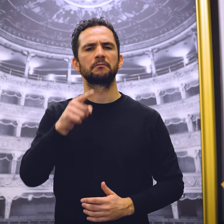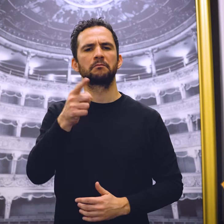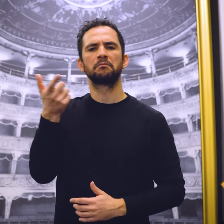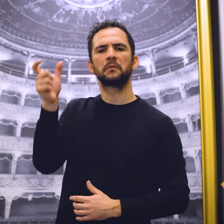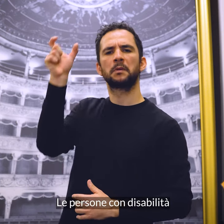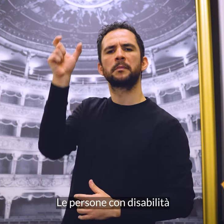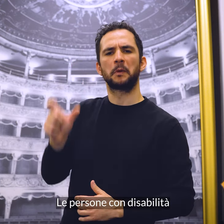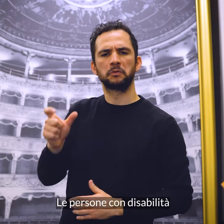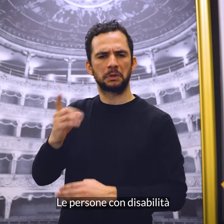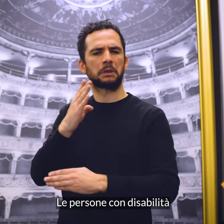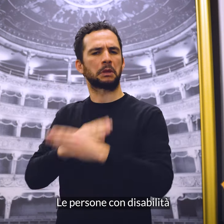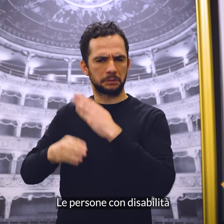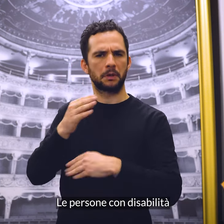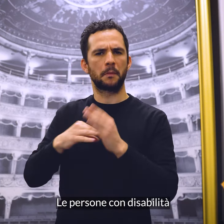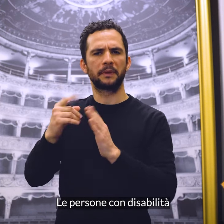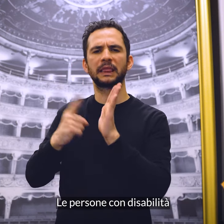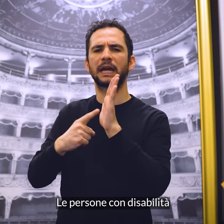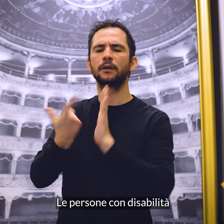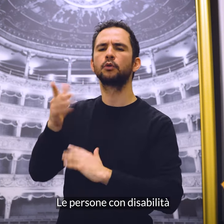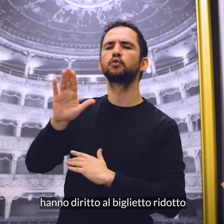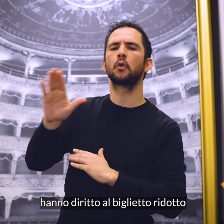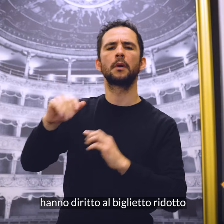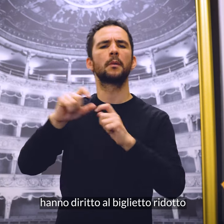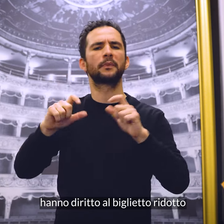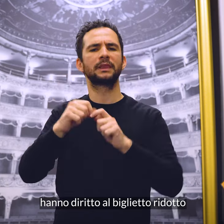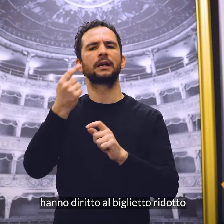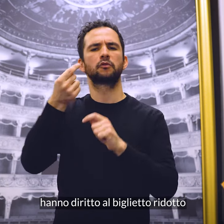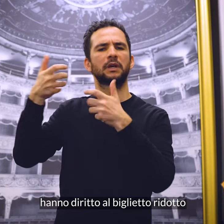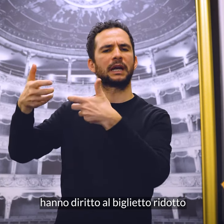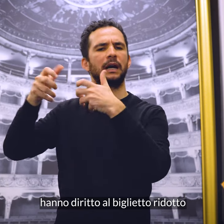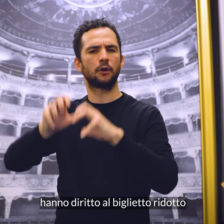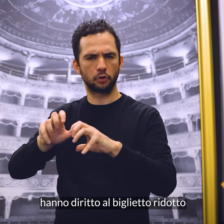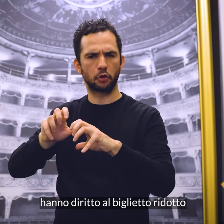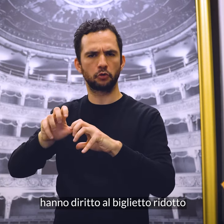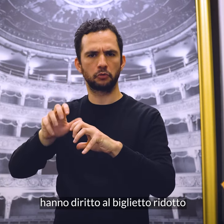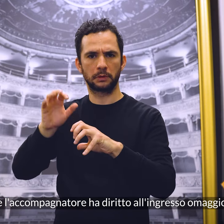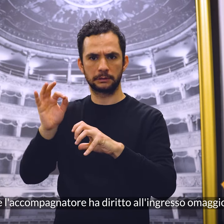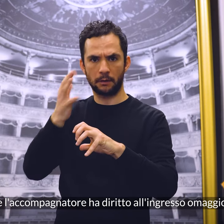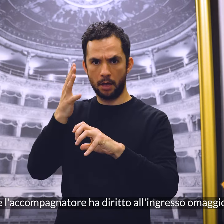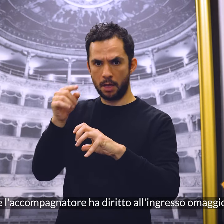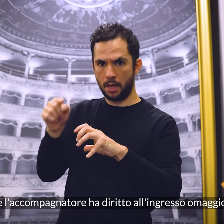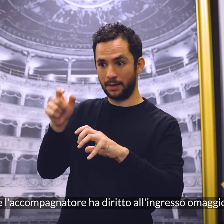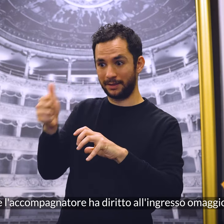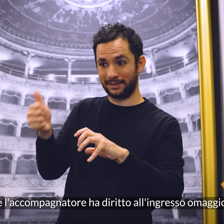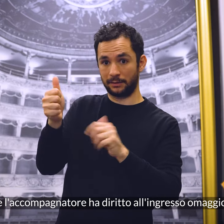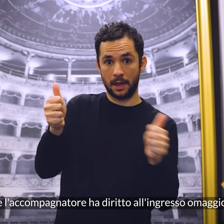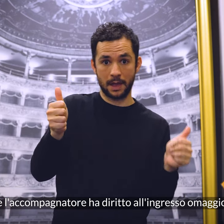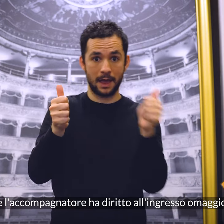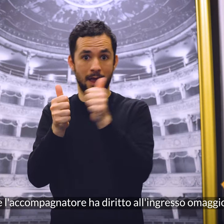Le persone con disabilità hanno diritto al biglietto ridotto e l'accompagnatore ha diritto